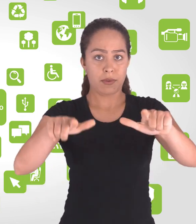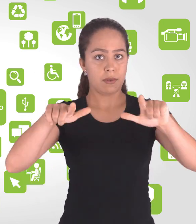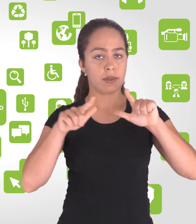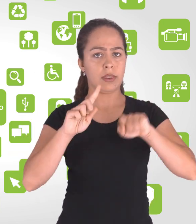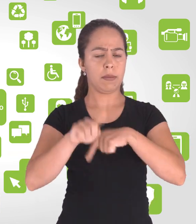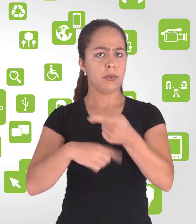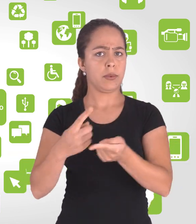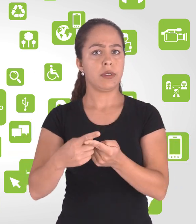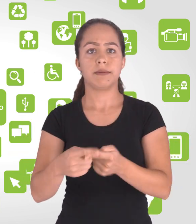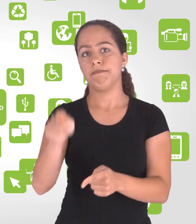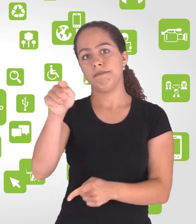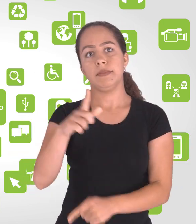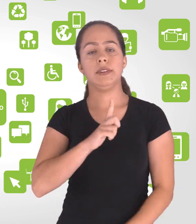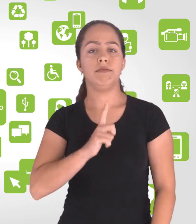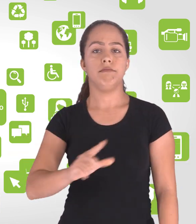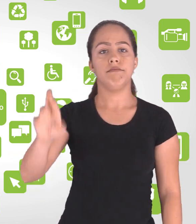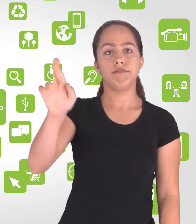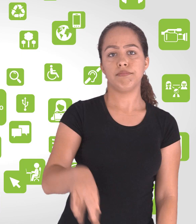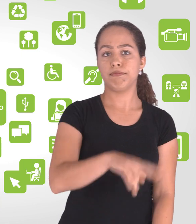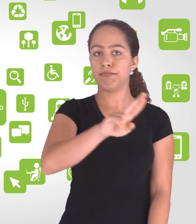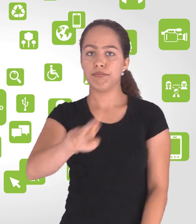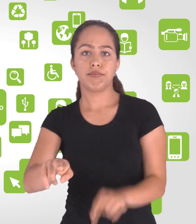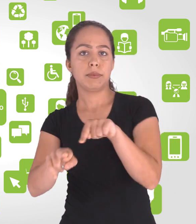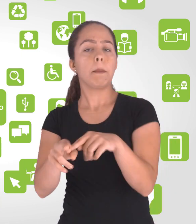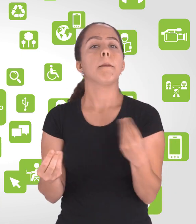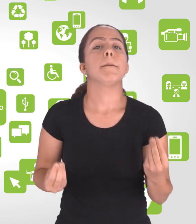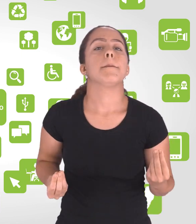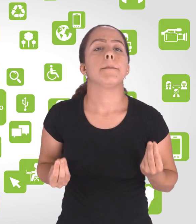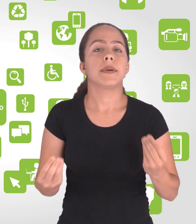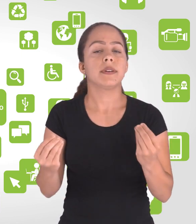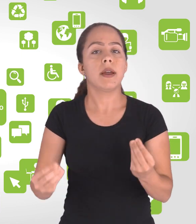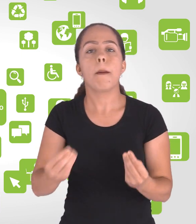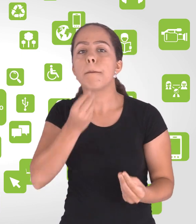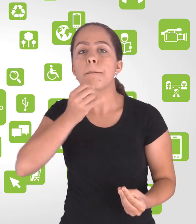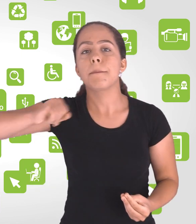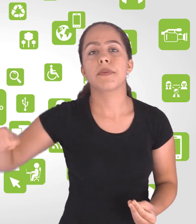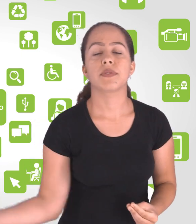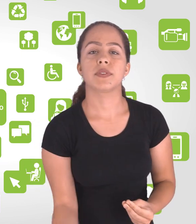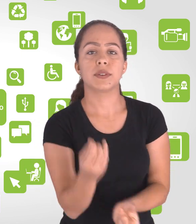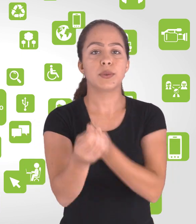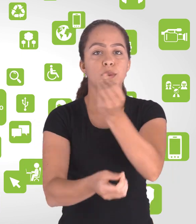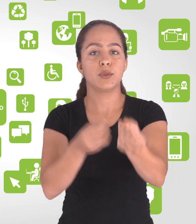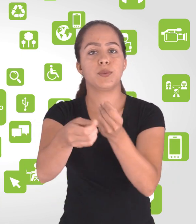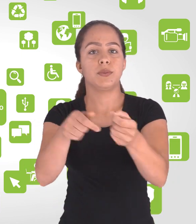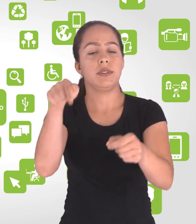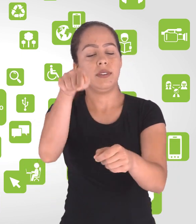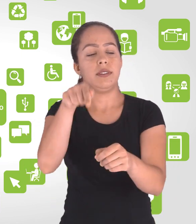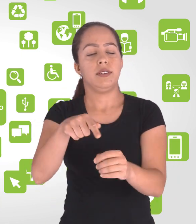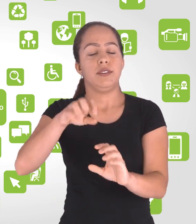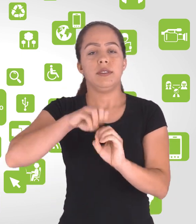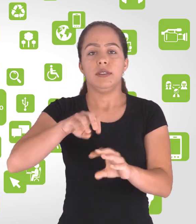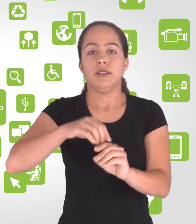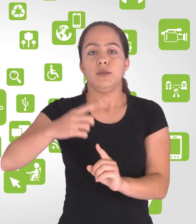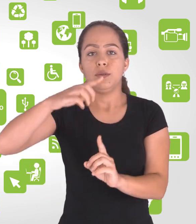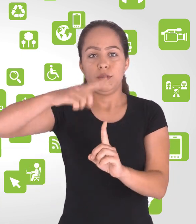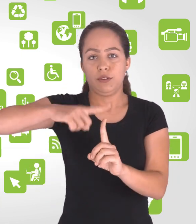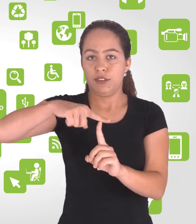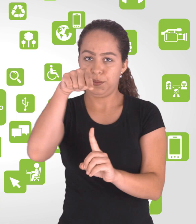Portanto, existem diplomas legais no ordenamento jurídico brasileiro que foram revogados ao longo do tempo, no todo ou em parte,